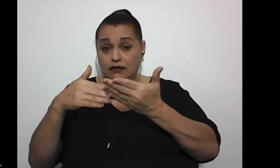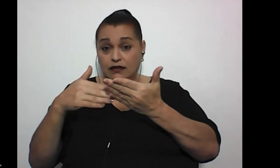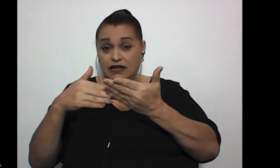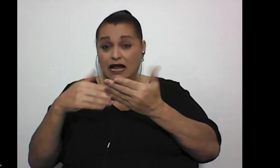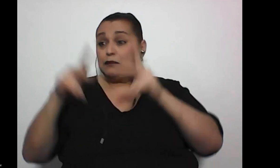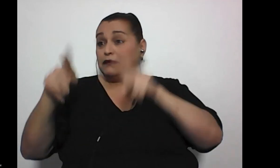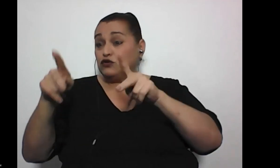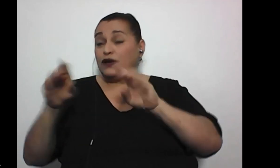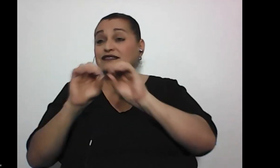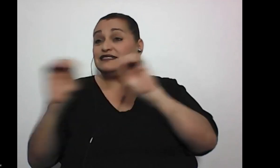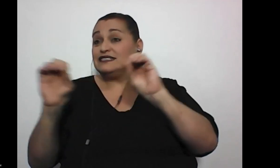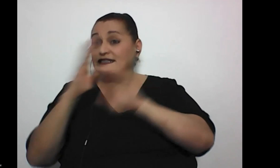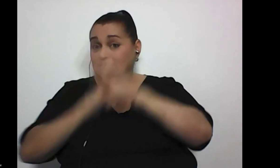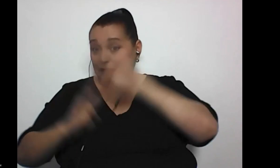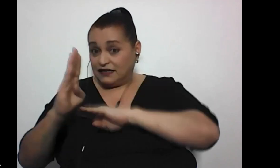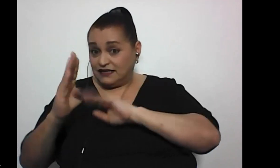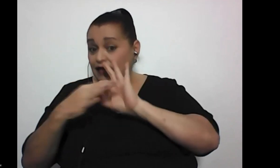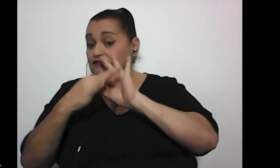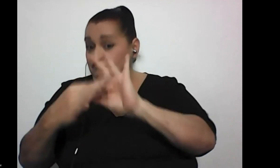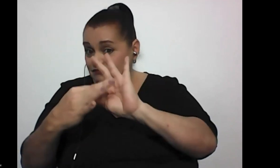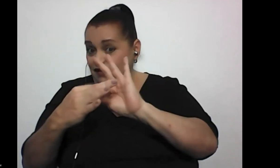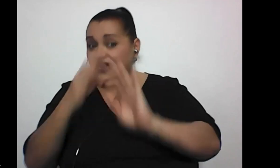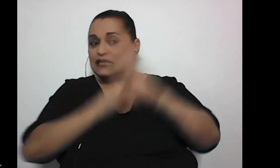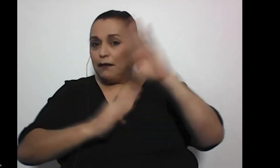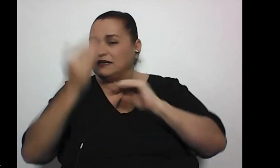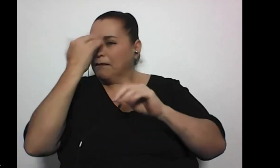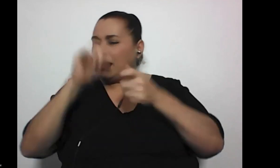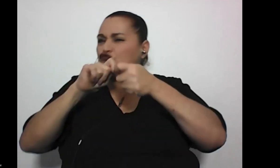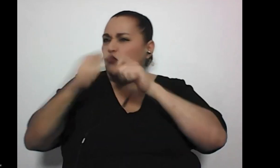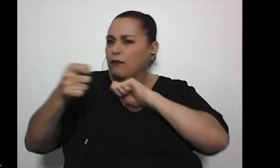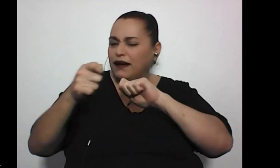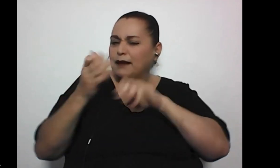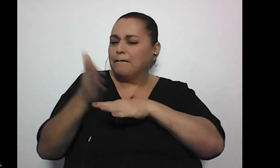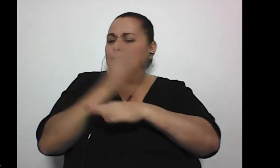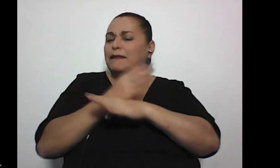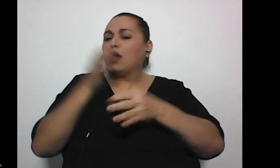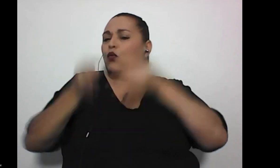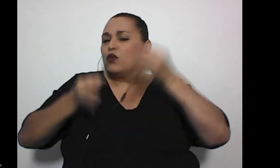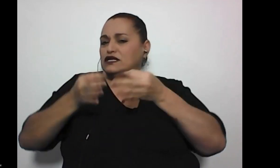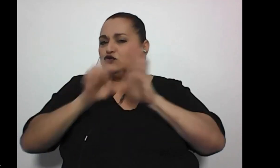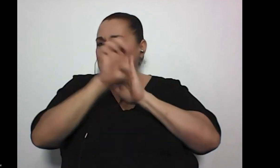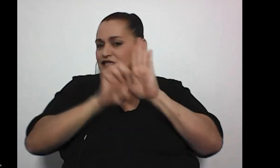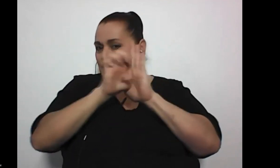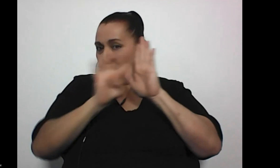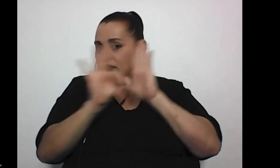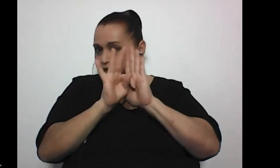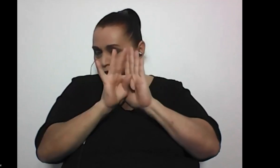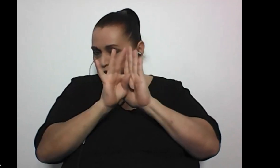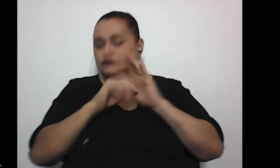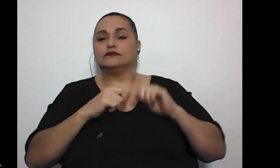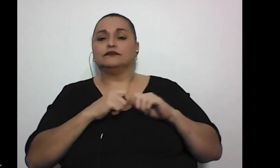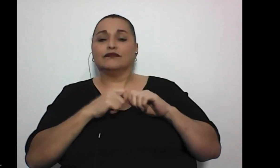están en situación de discapacidad acerca de la discapacidad para romper prejuicios, estereotipos, desde